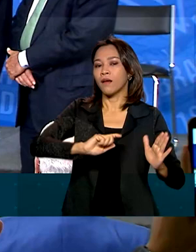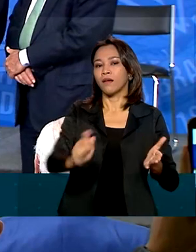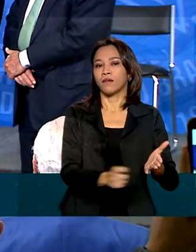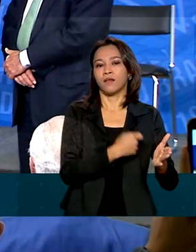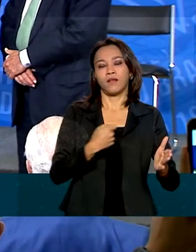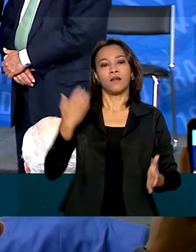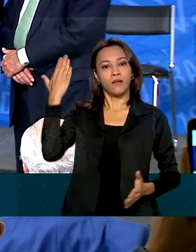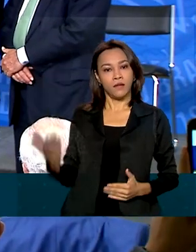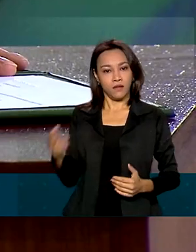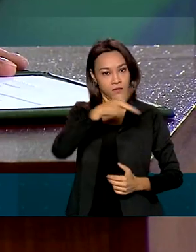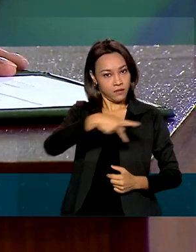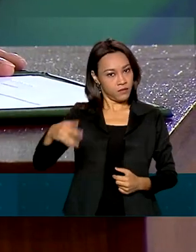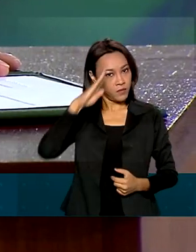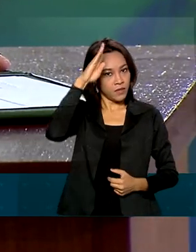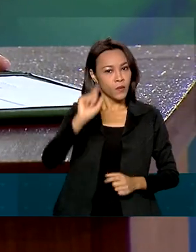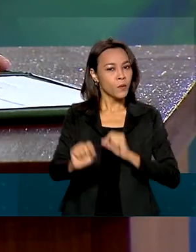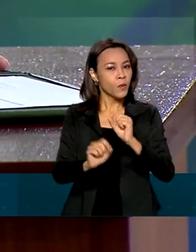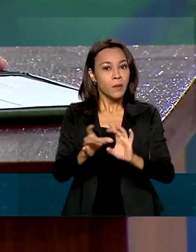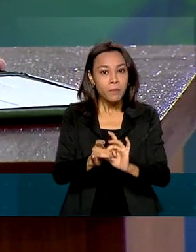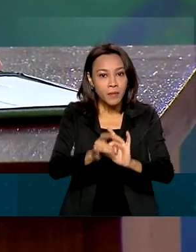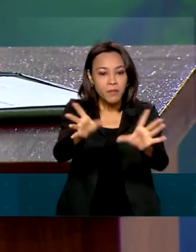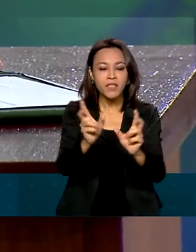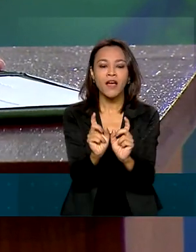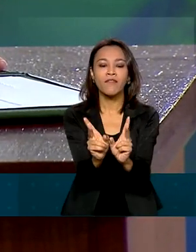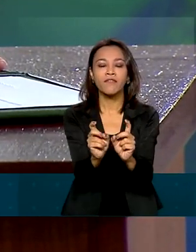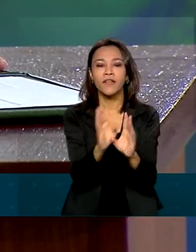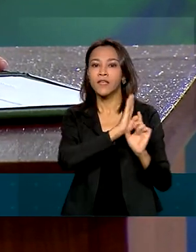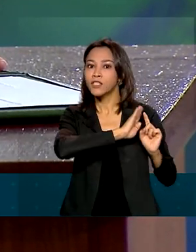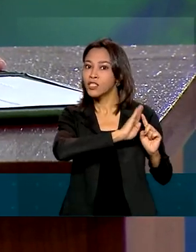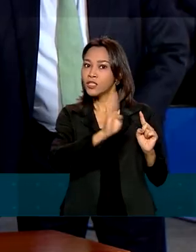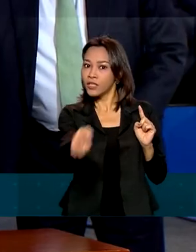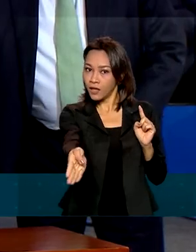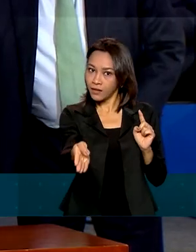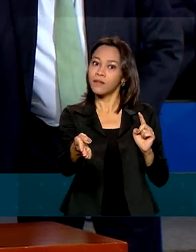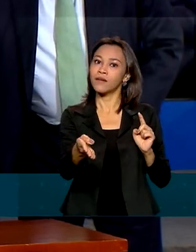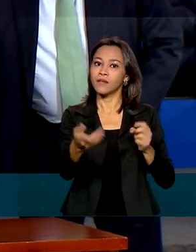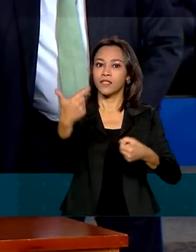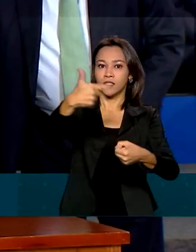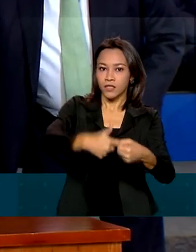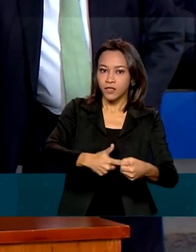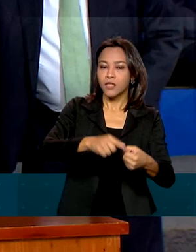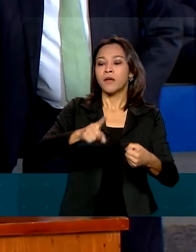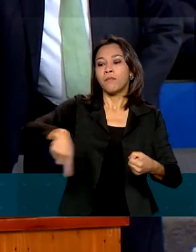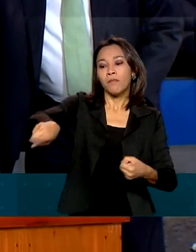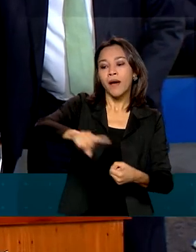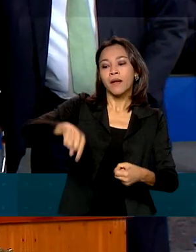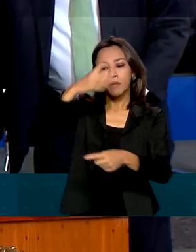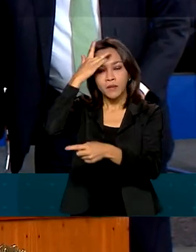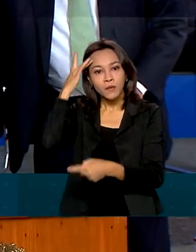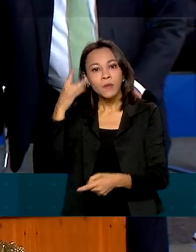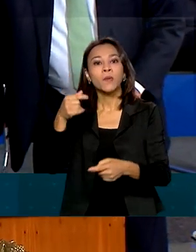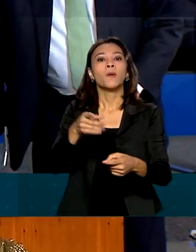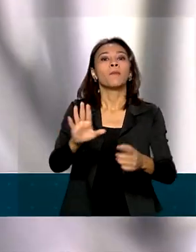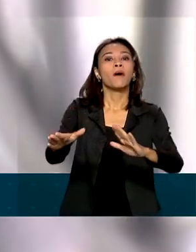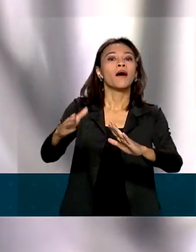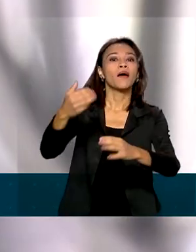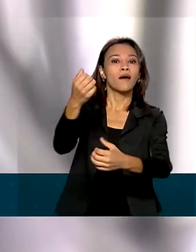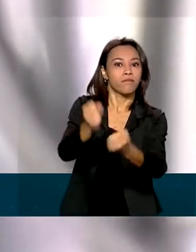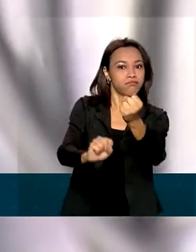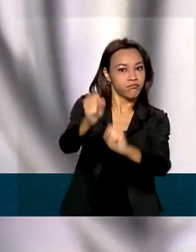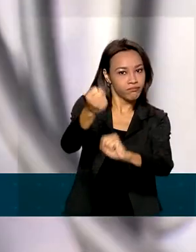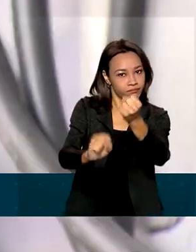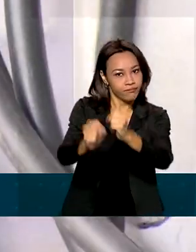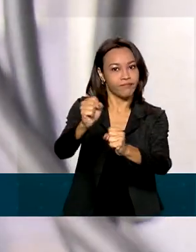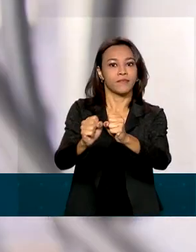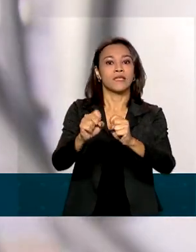Bolsonaro autoriza a venda direta de etanol por produtores ou importadores a revendedores varejistas, o que